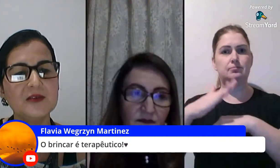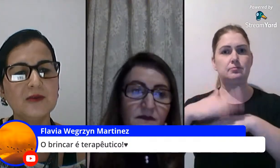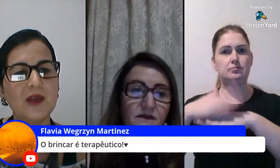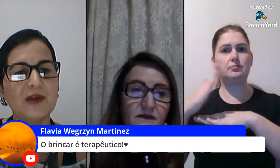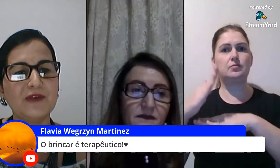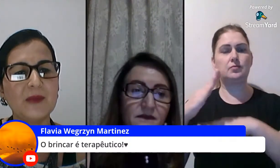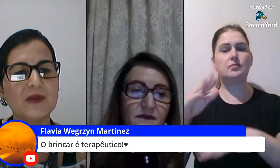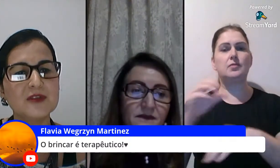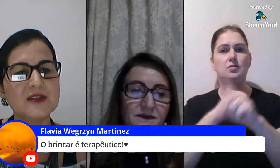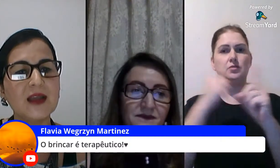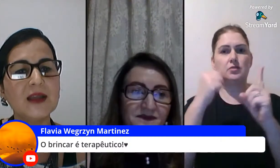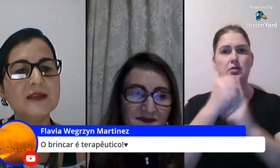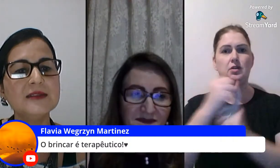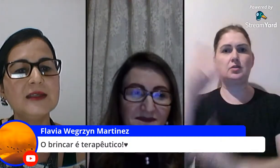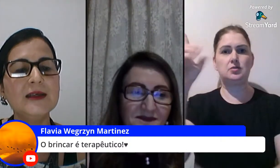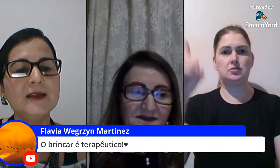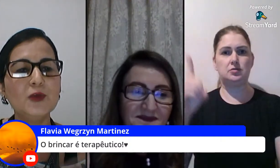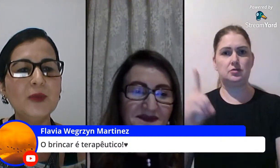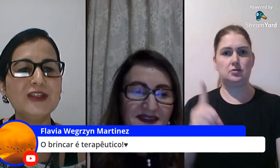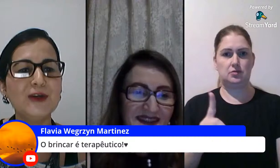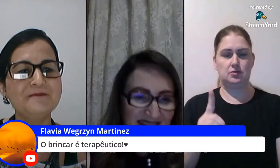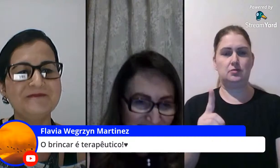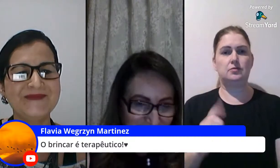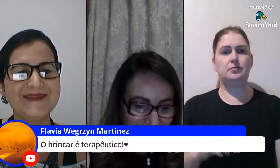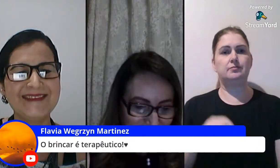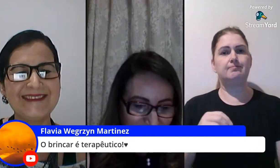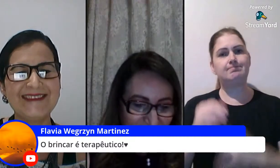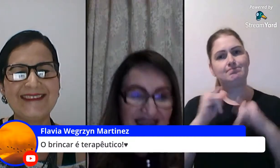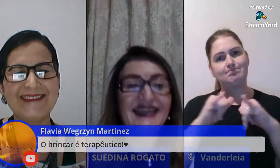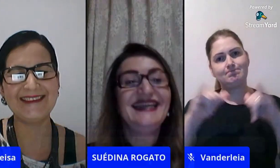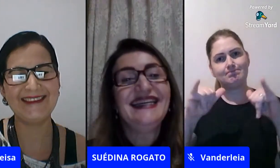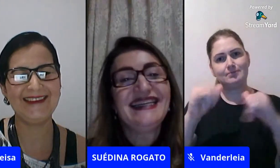é isso que eu tenho pra falar pra vocês e um beijão